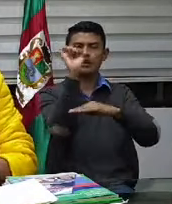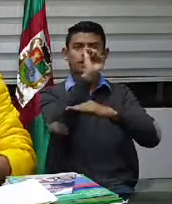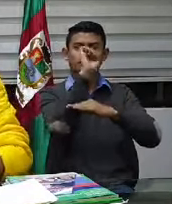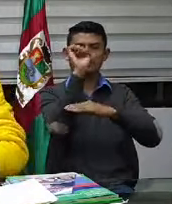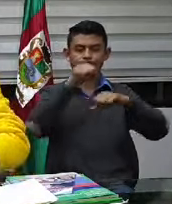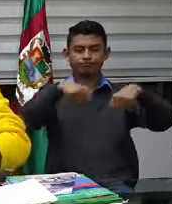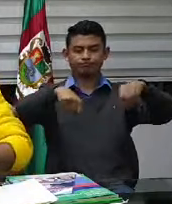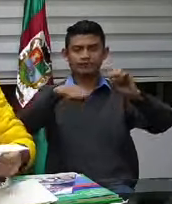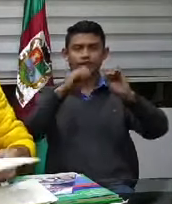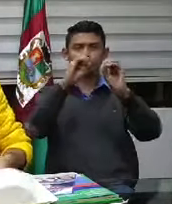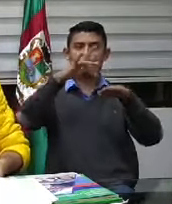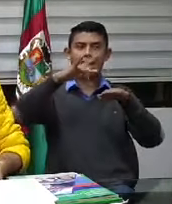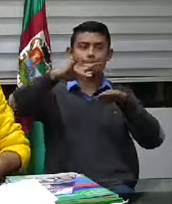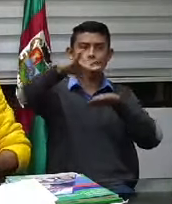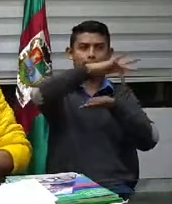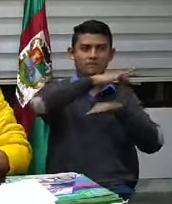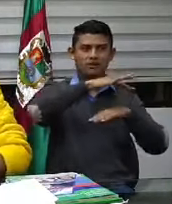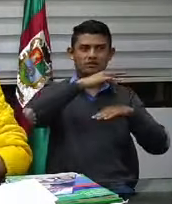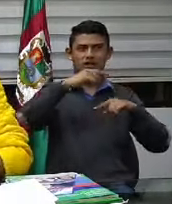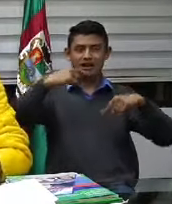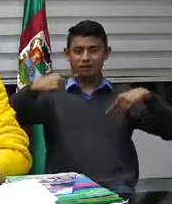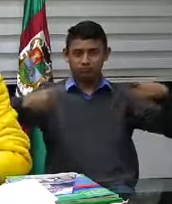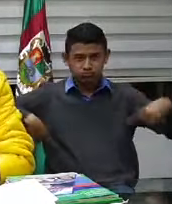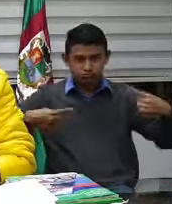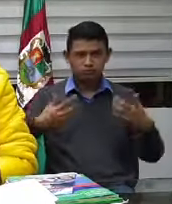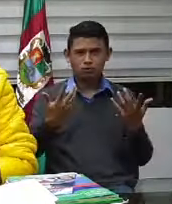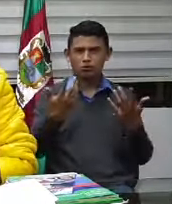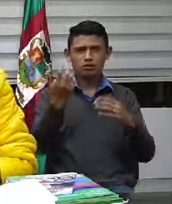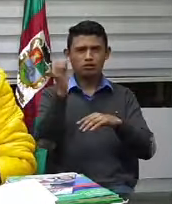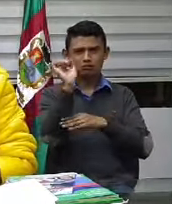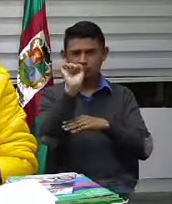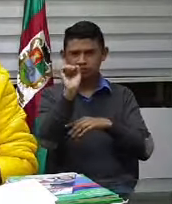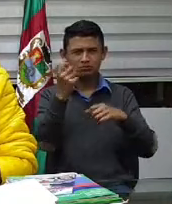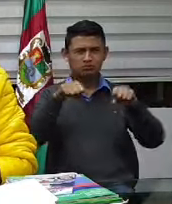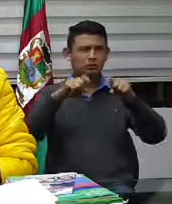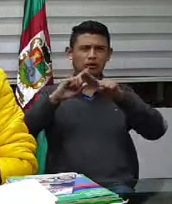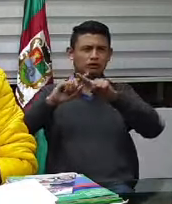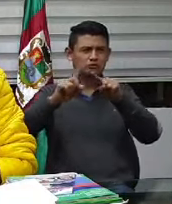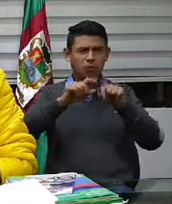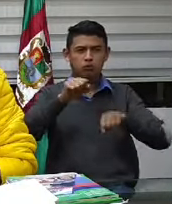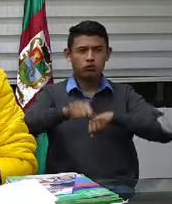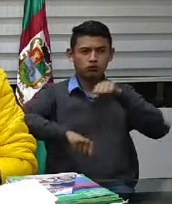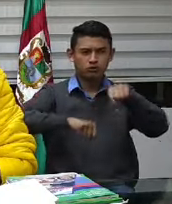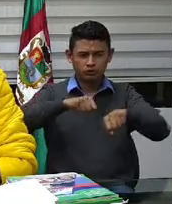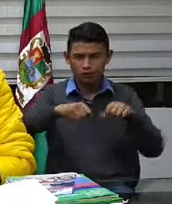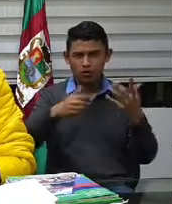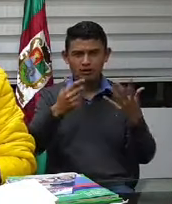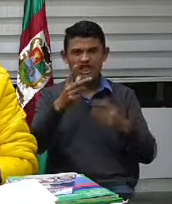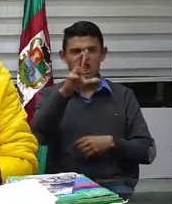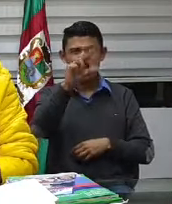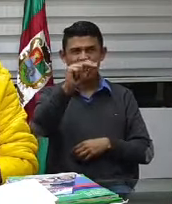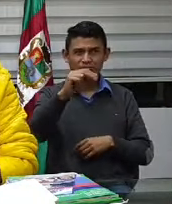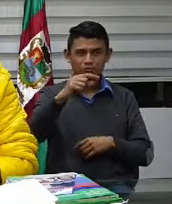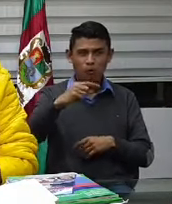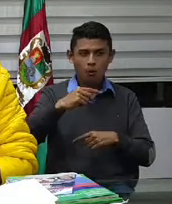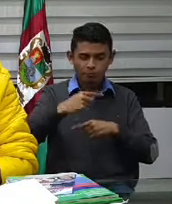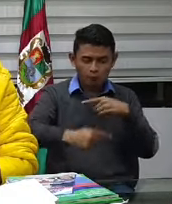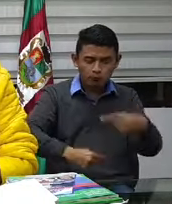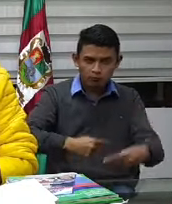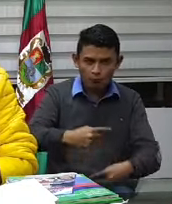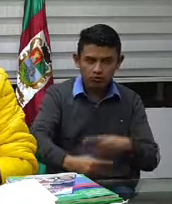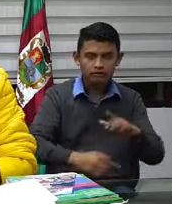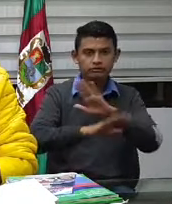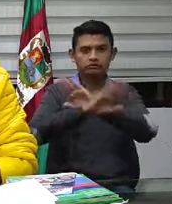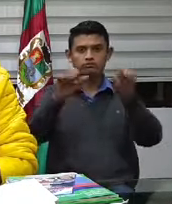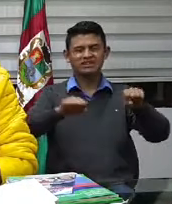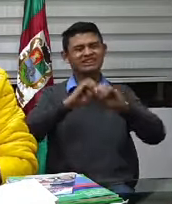Los próximos sábados, el sábado 18 y sábado 25, así como el día domingo